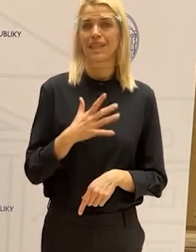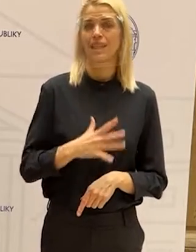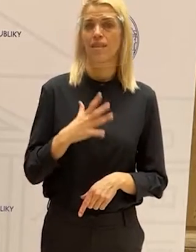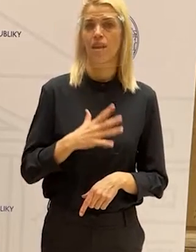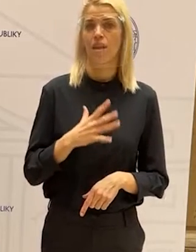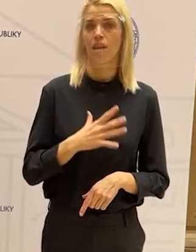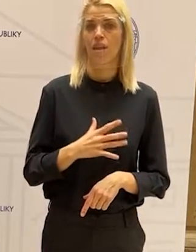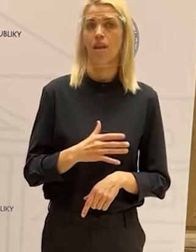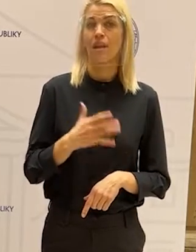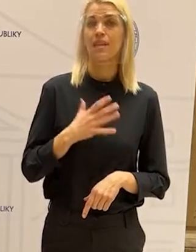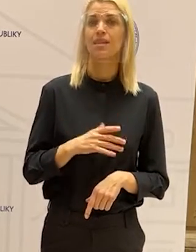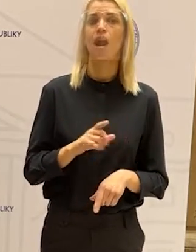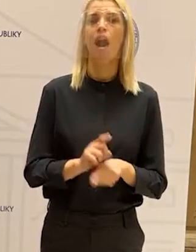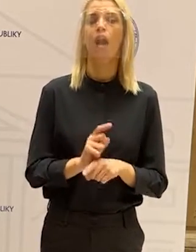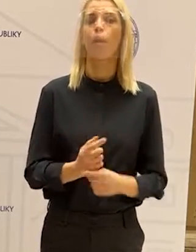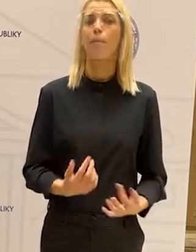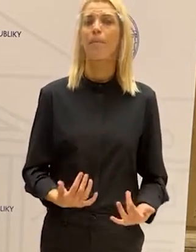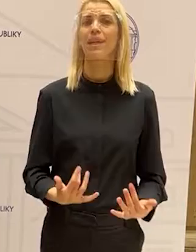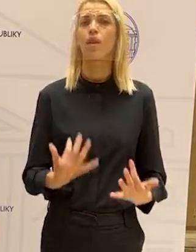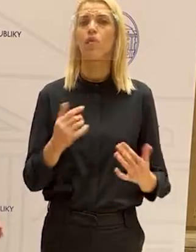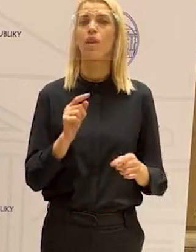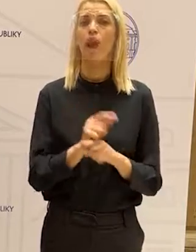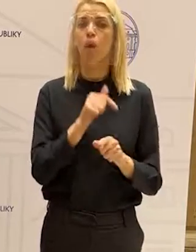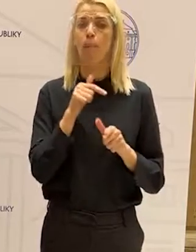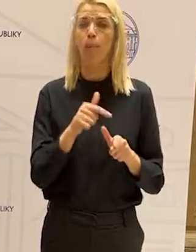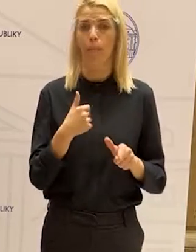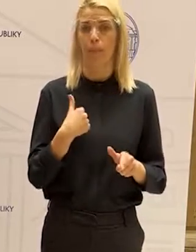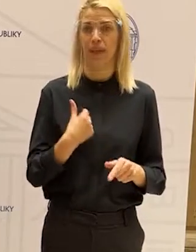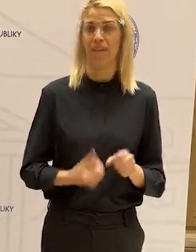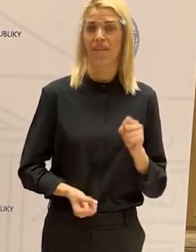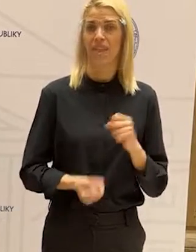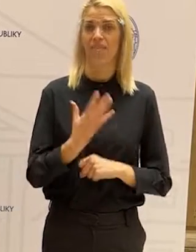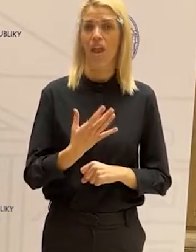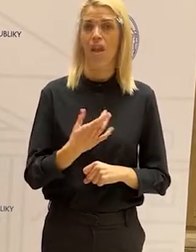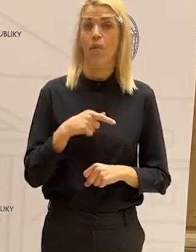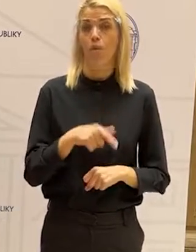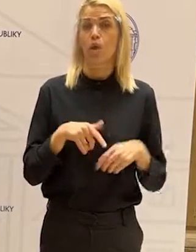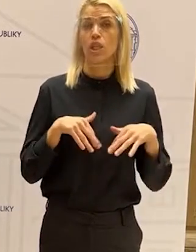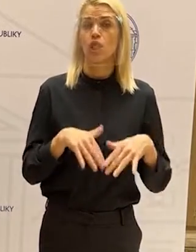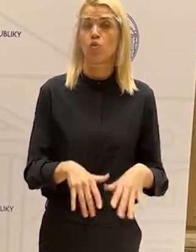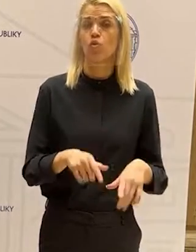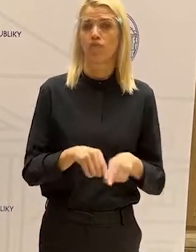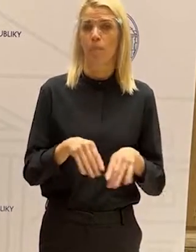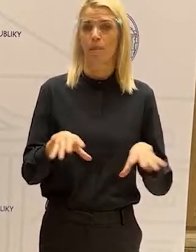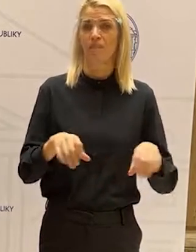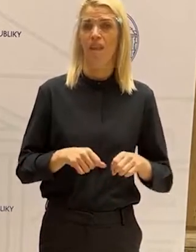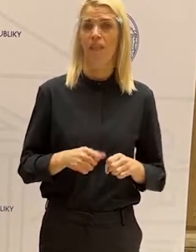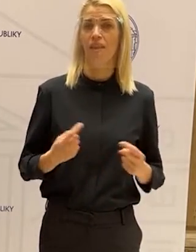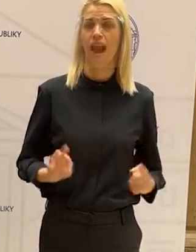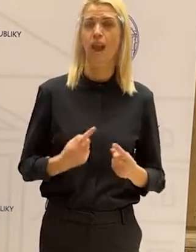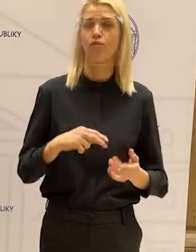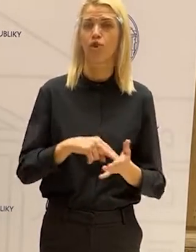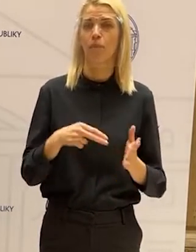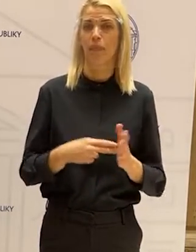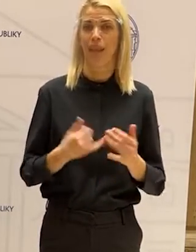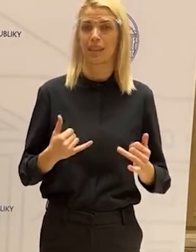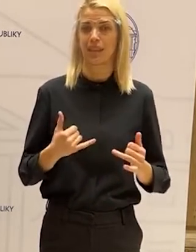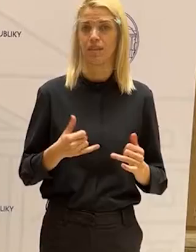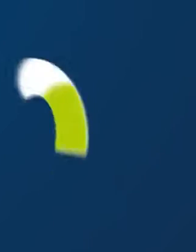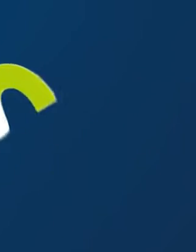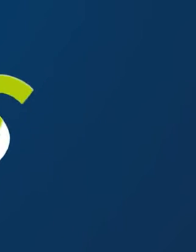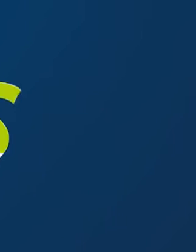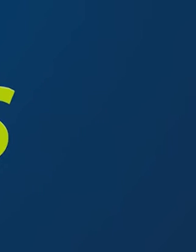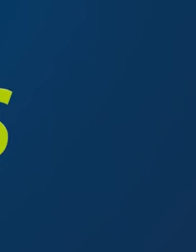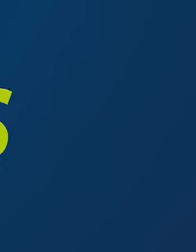ale aby chceli, aby to bolo pre nich prírodzené, čo tu podporujem. Teraz vytvárajme my, ono je to súčasťou práve toho schváleného akčného plánu, ktorý dnes prešlo na